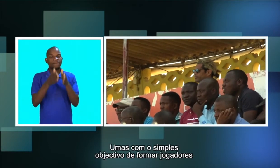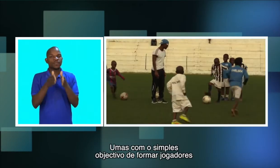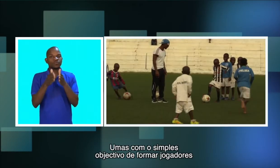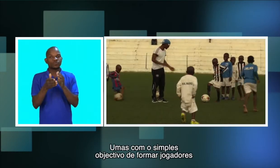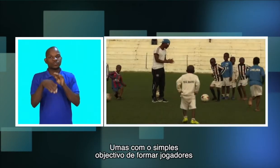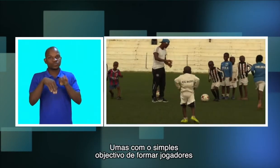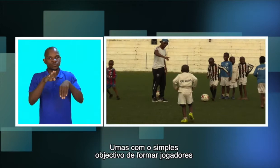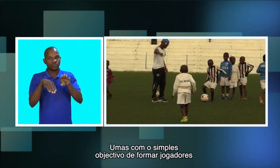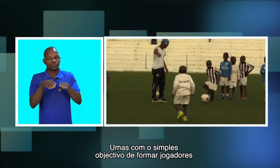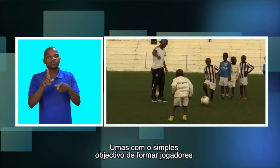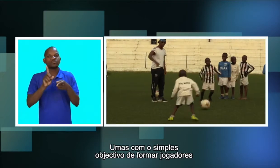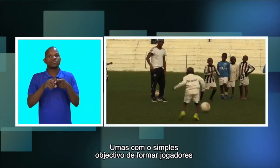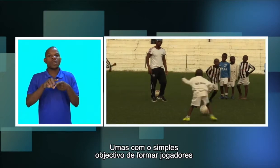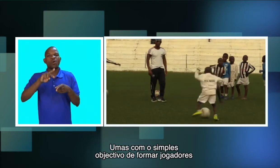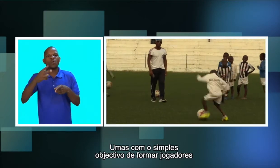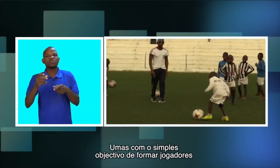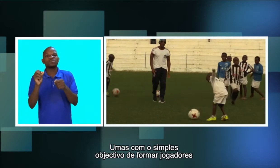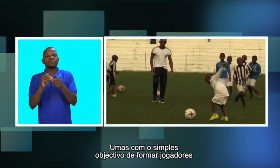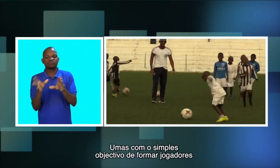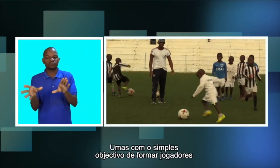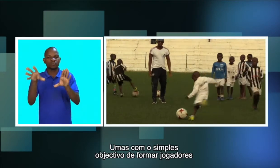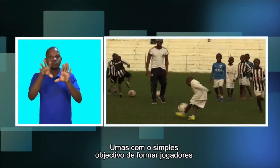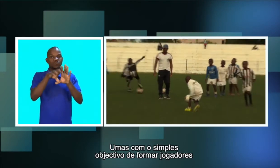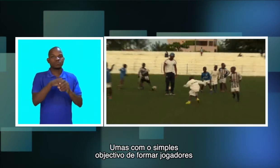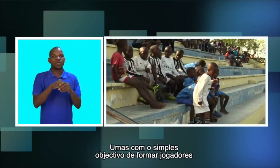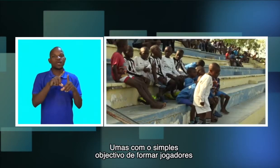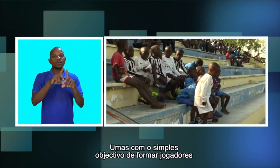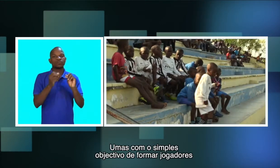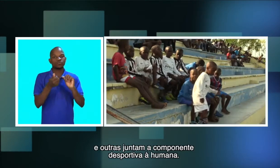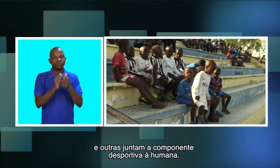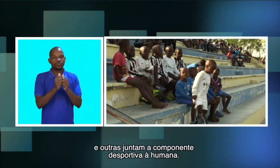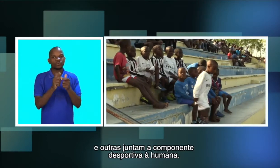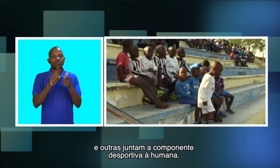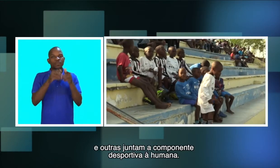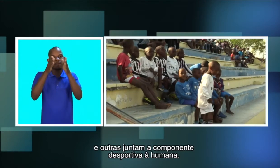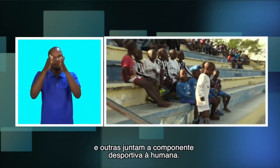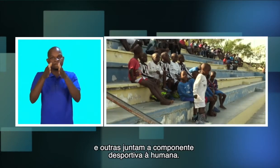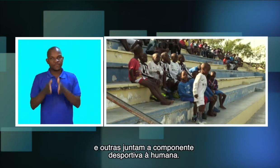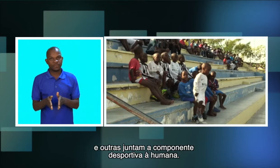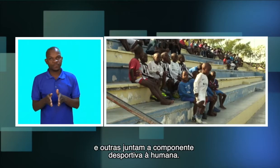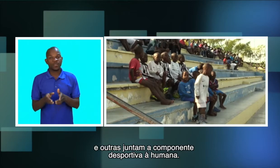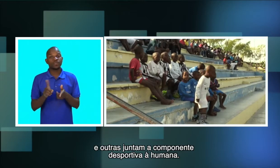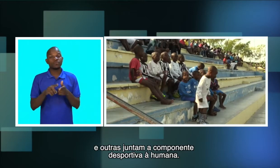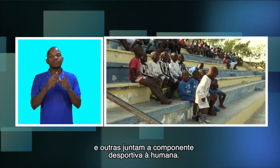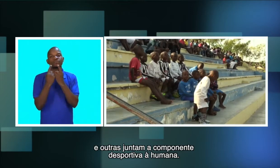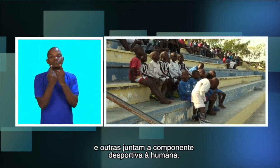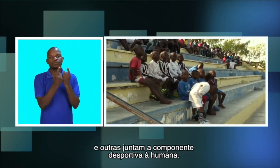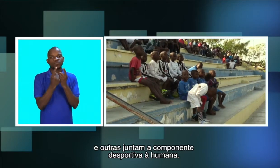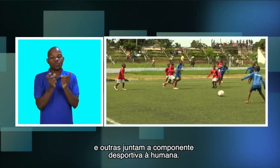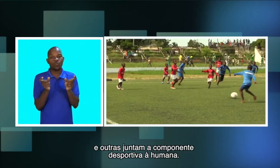Umas com o simples objetivo de formar jogadores e outras, junto à componente desportiva, a